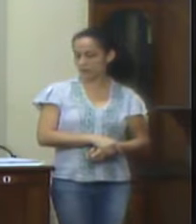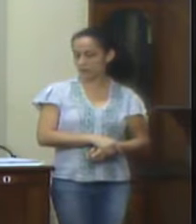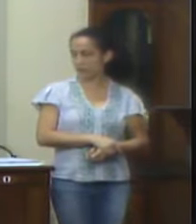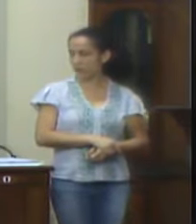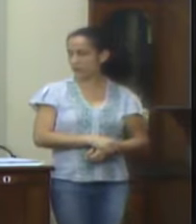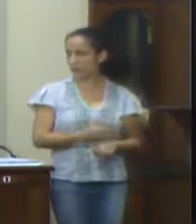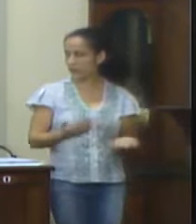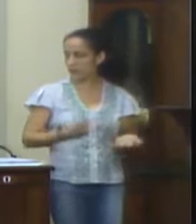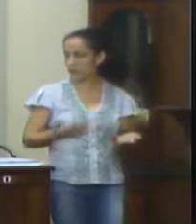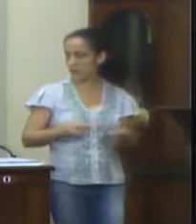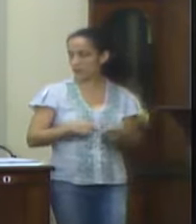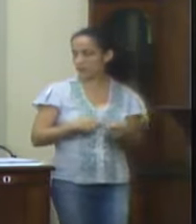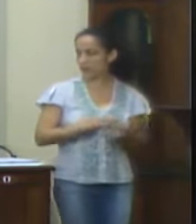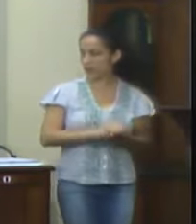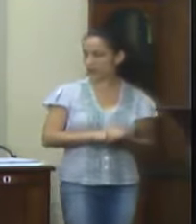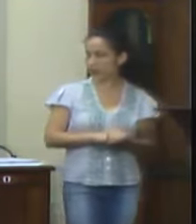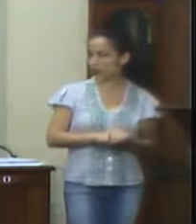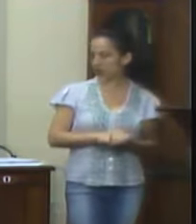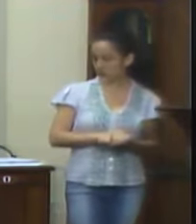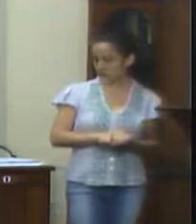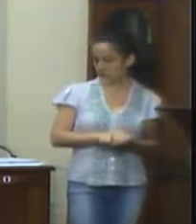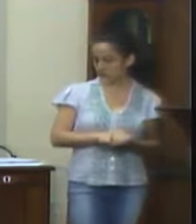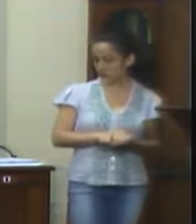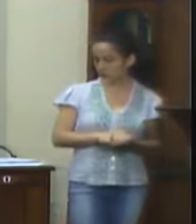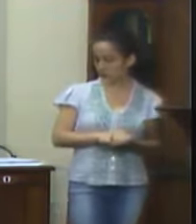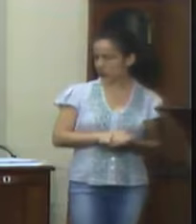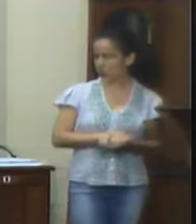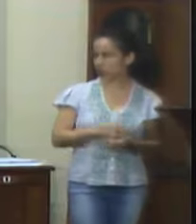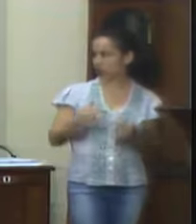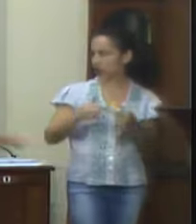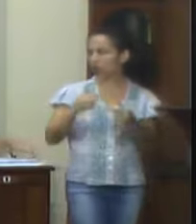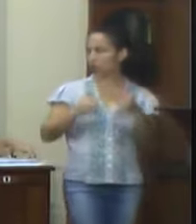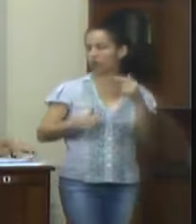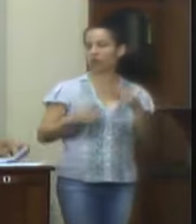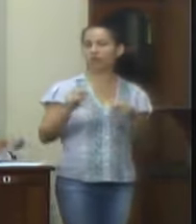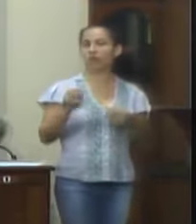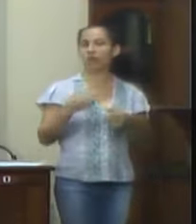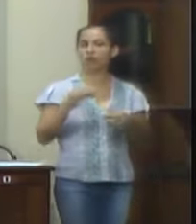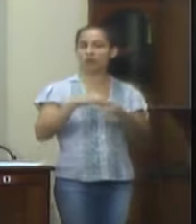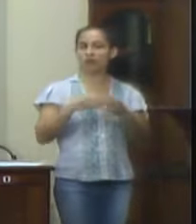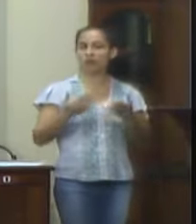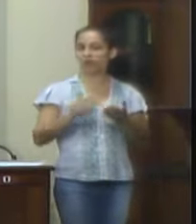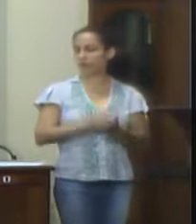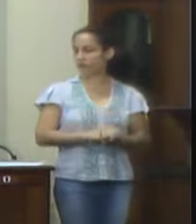Então, vamos passar aqui para a discussão única e votação na ordem do dia.